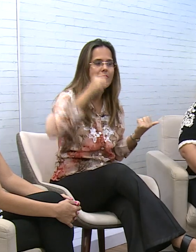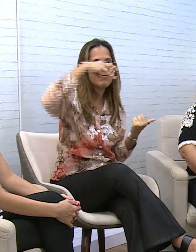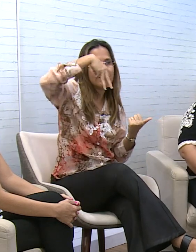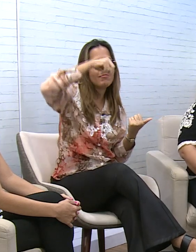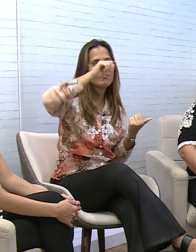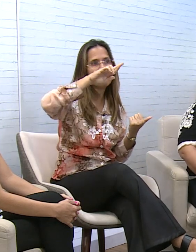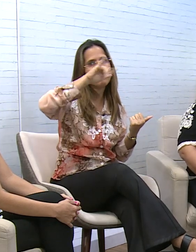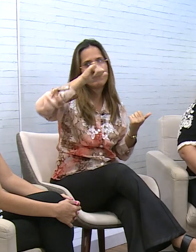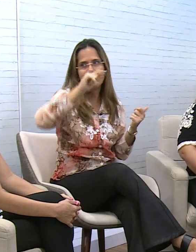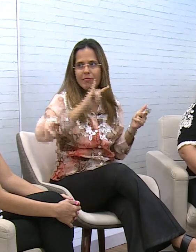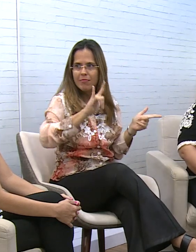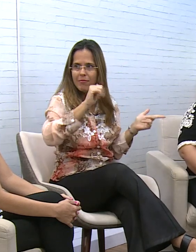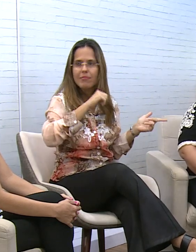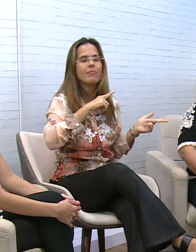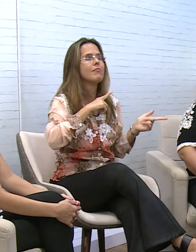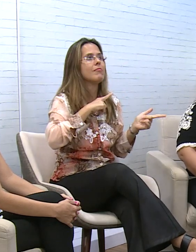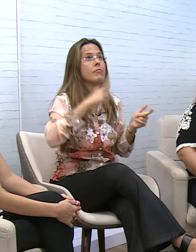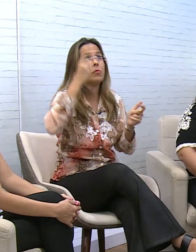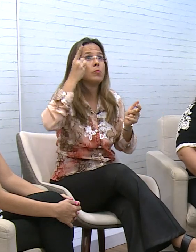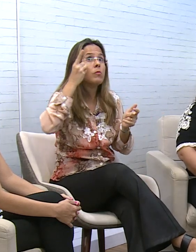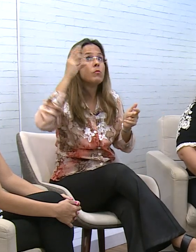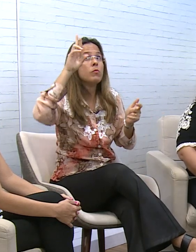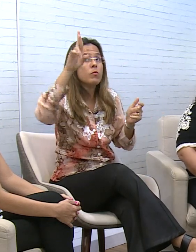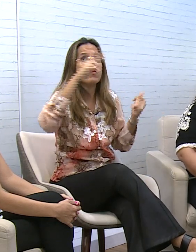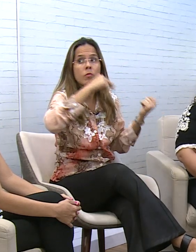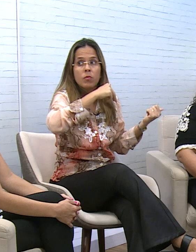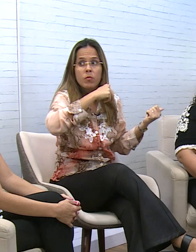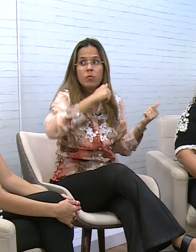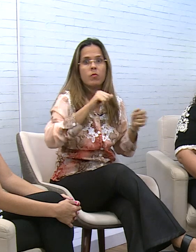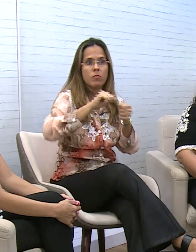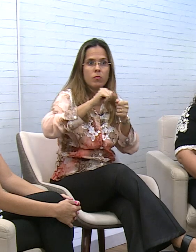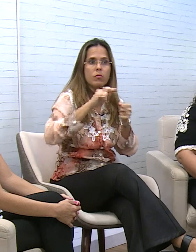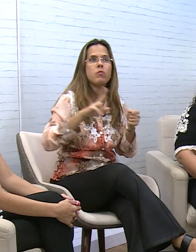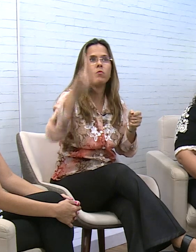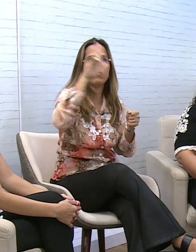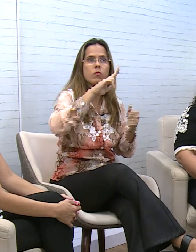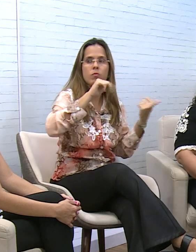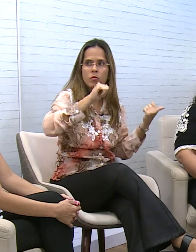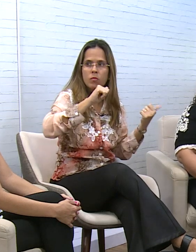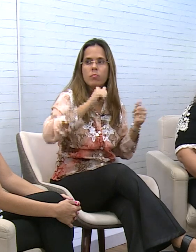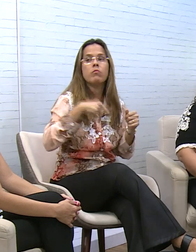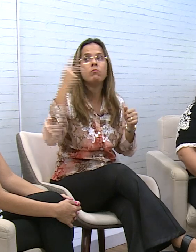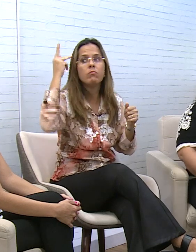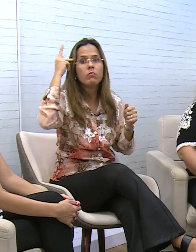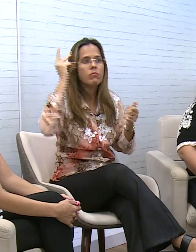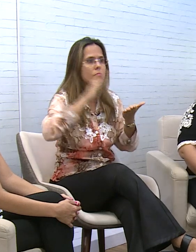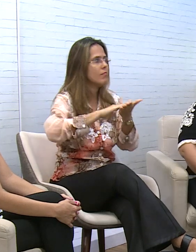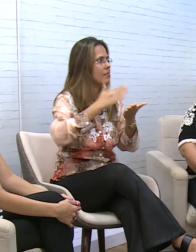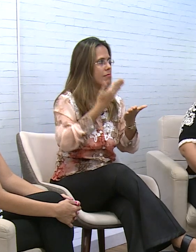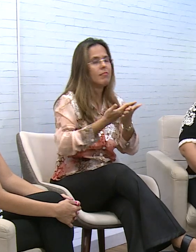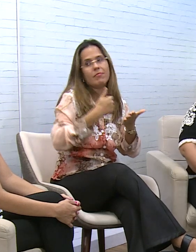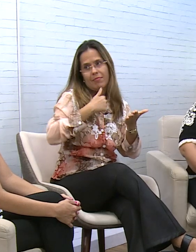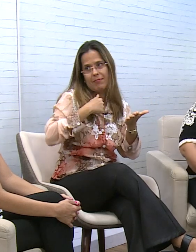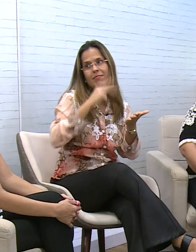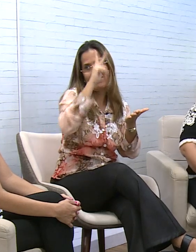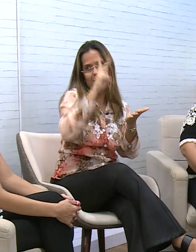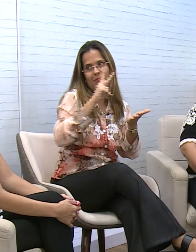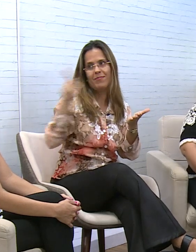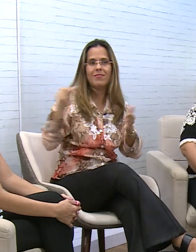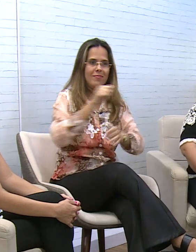doutora em Educação Especial pela Universidade de São Carlos, lá em São Paulo, a intérprete Carla Vasconcelos e a aluna da Uni